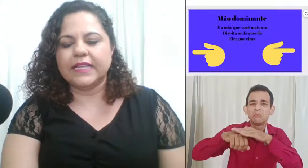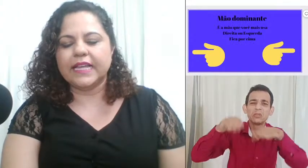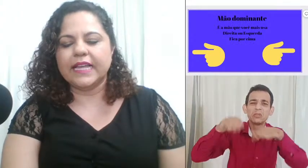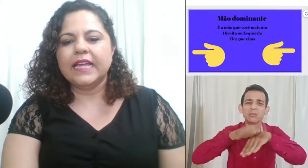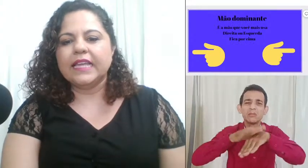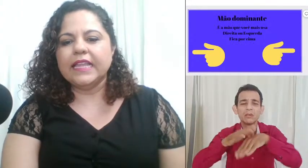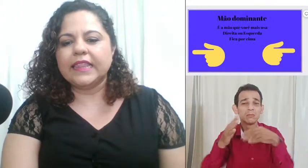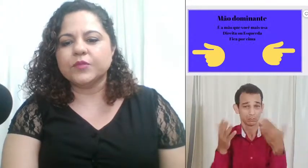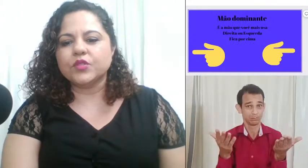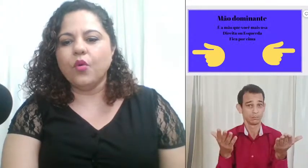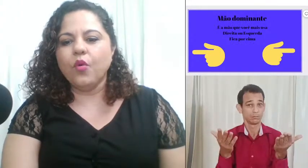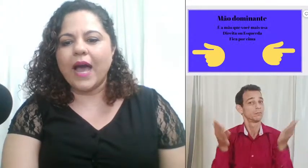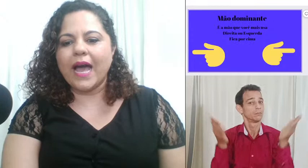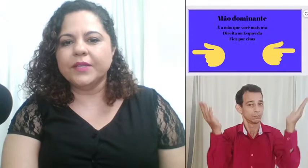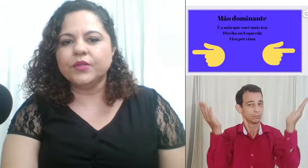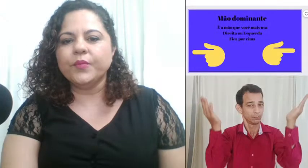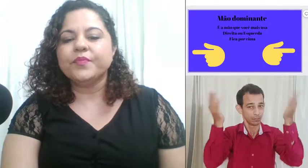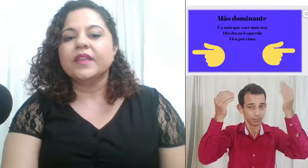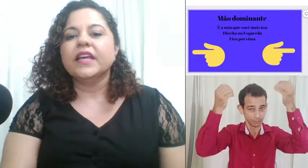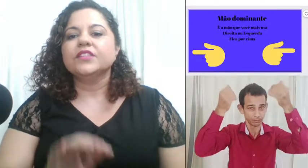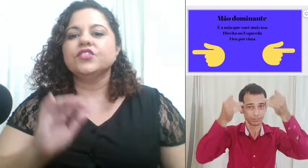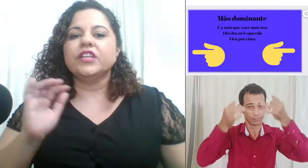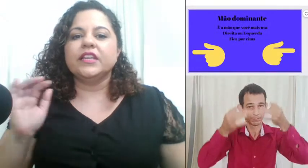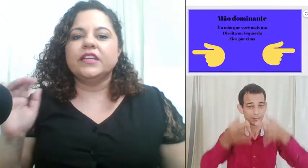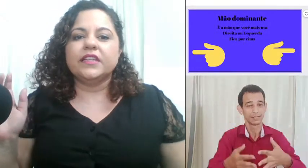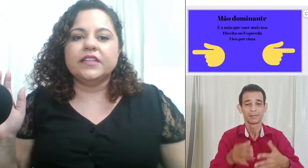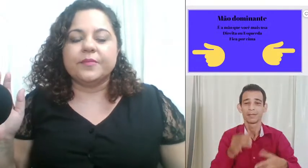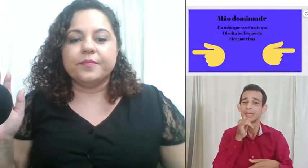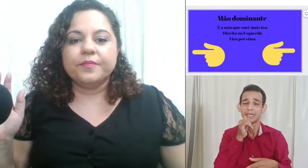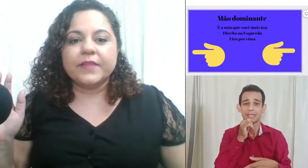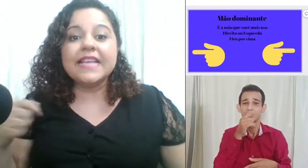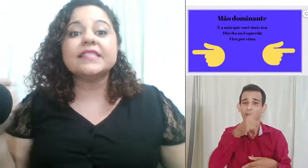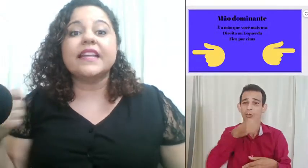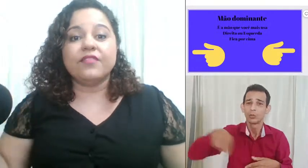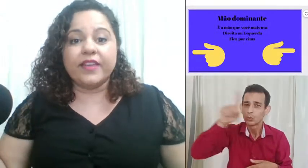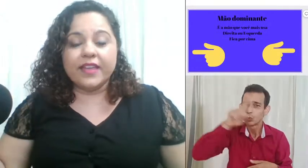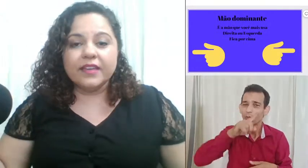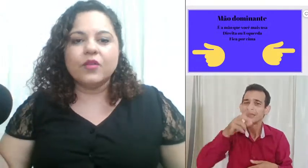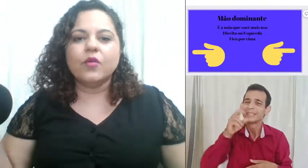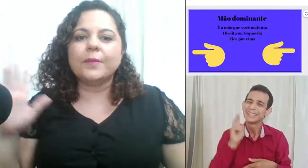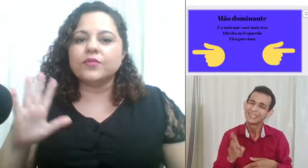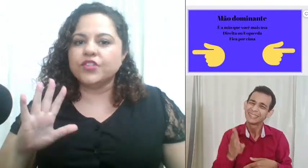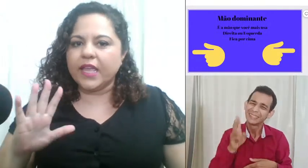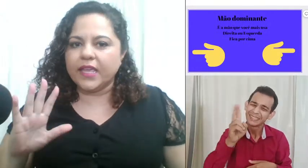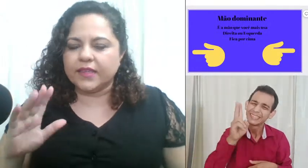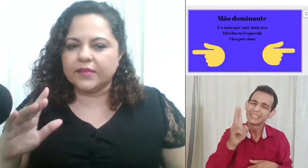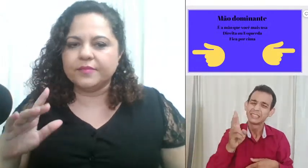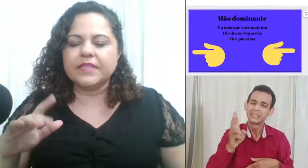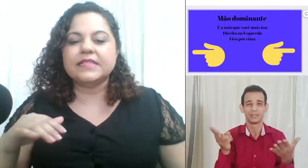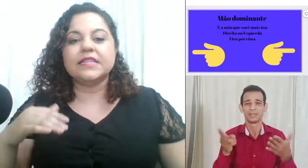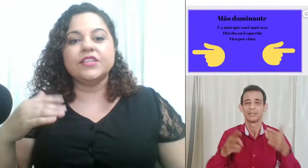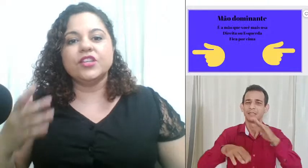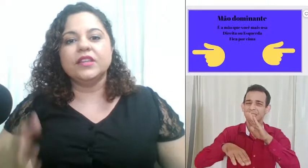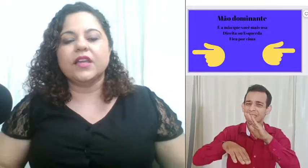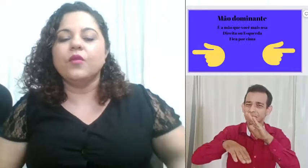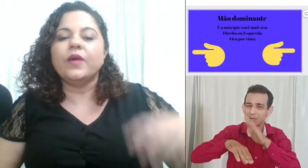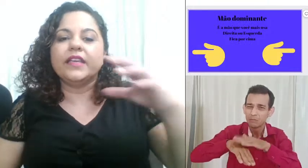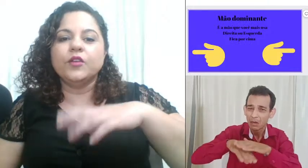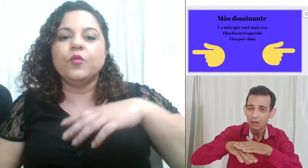que temos o hábito de escrever com a mão direita existe então aí um